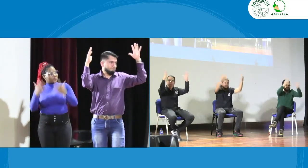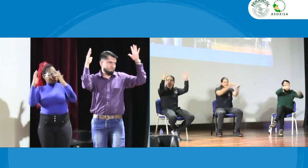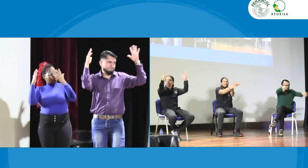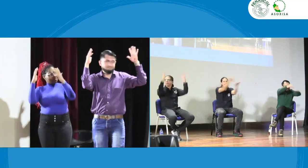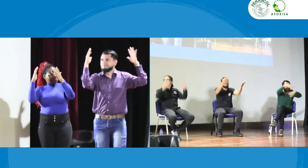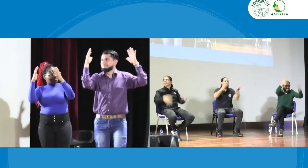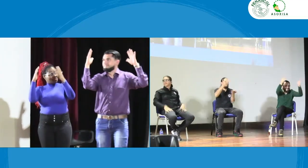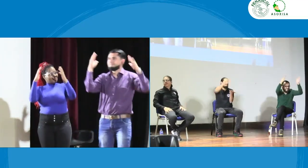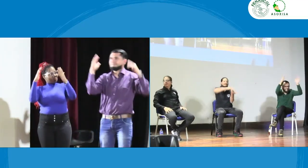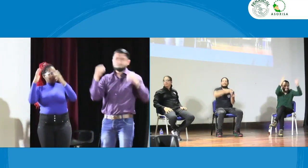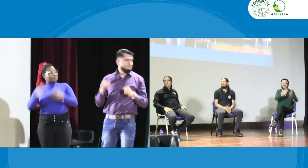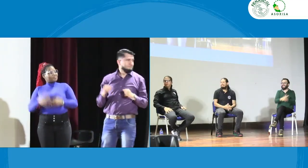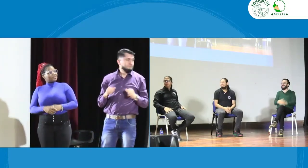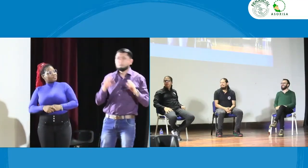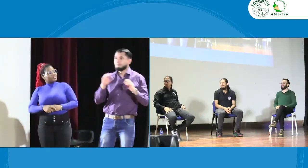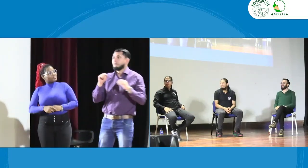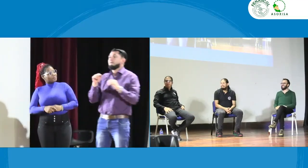panelistas a todos